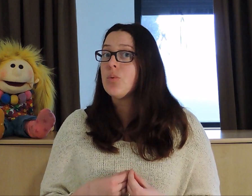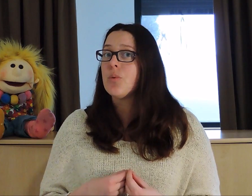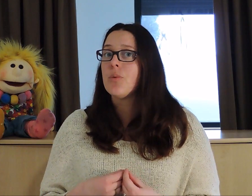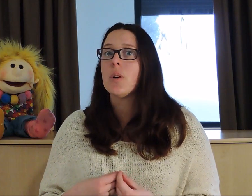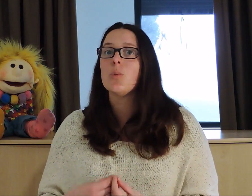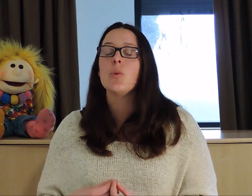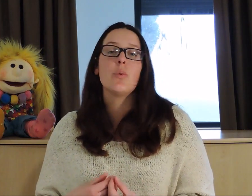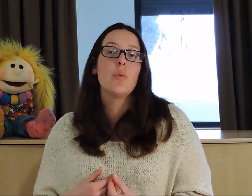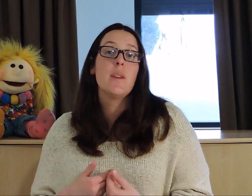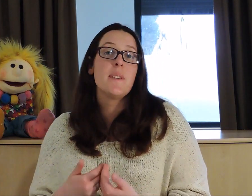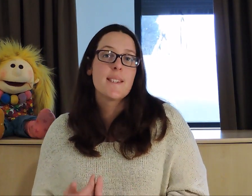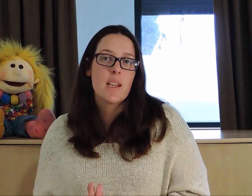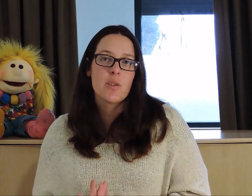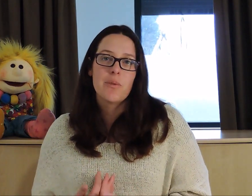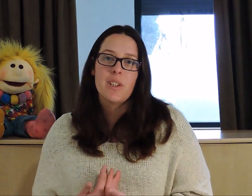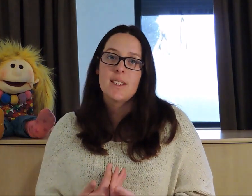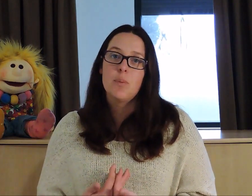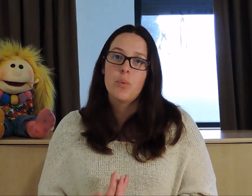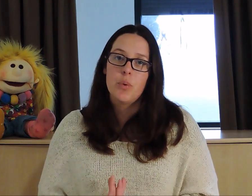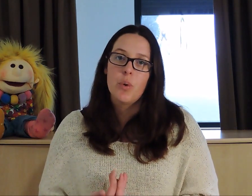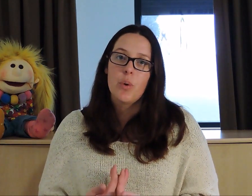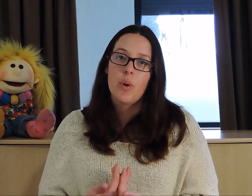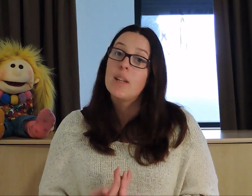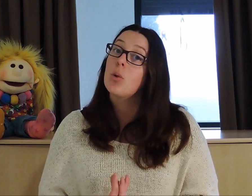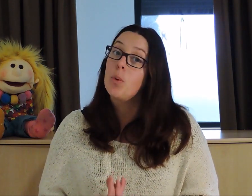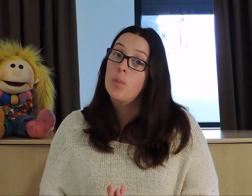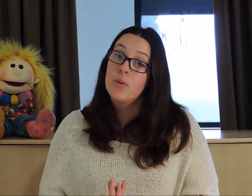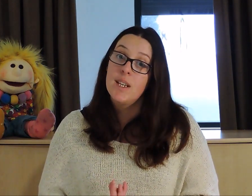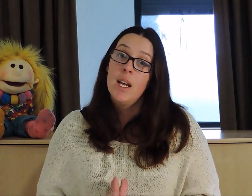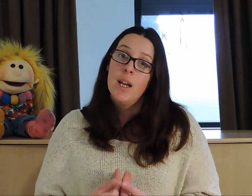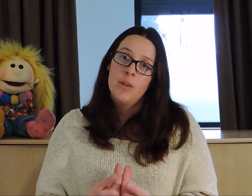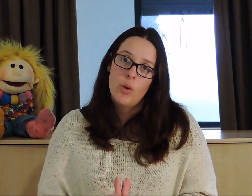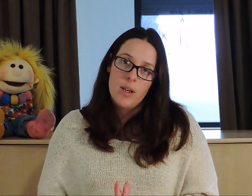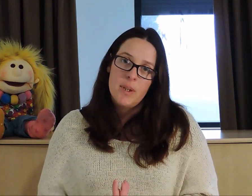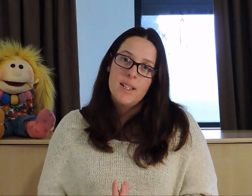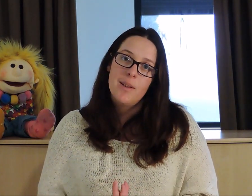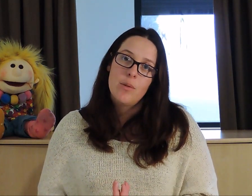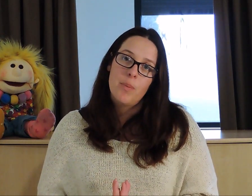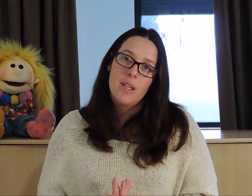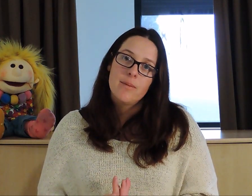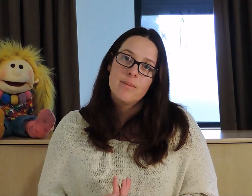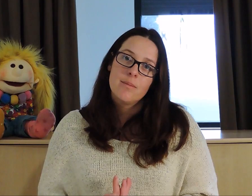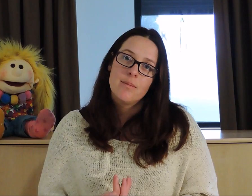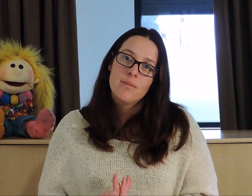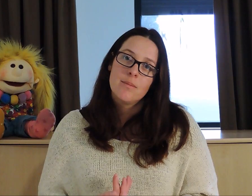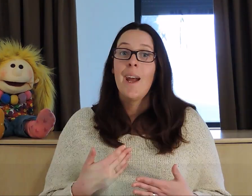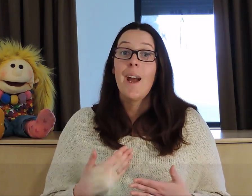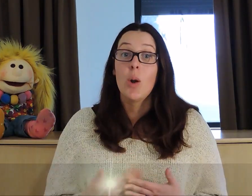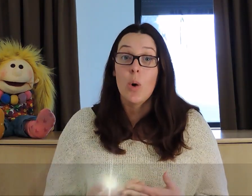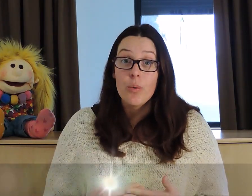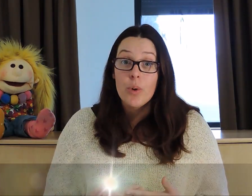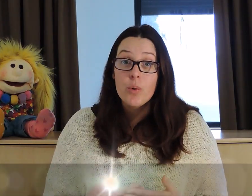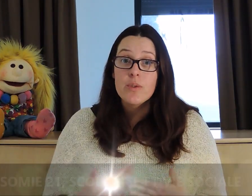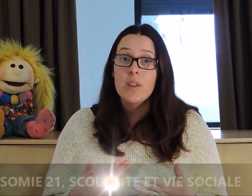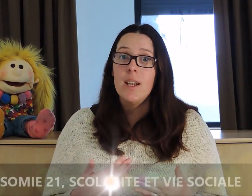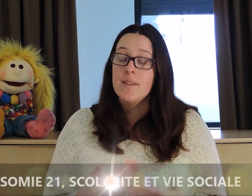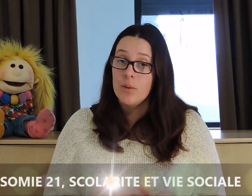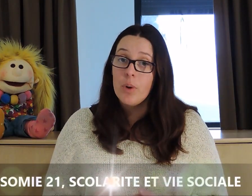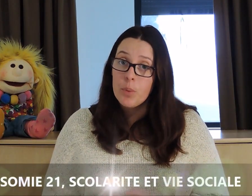toute une forme de dépistage qui peut être proposée dans les pays développés. Alors en France, les enfants